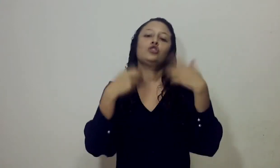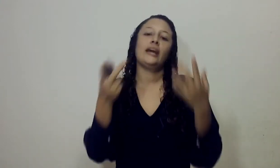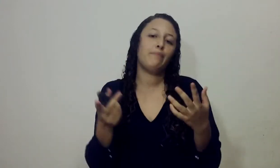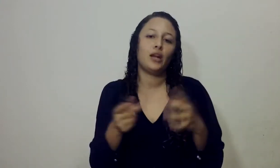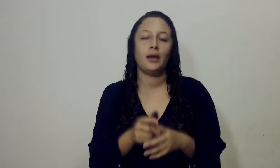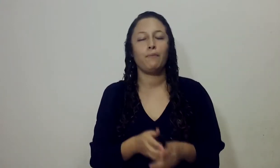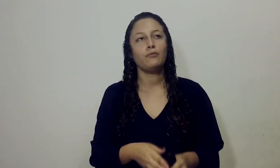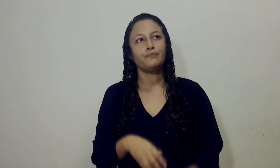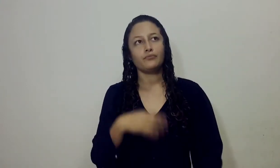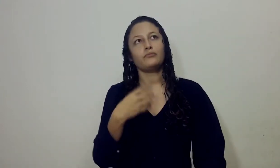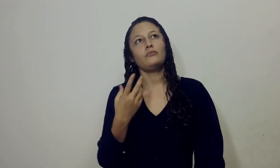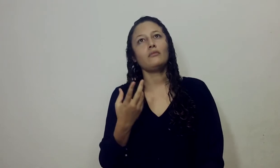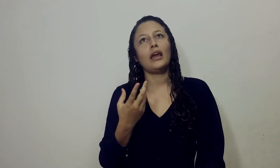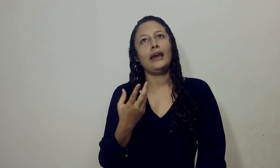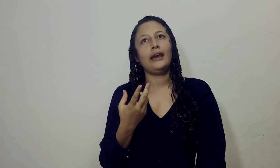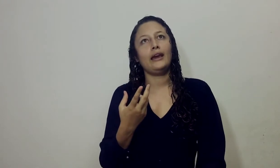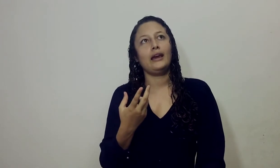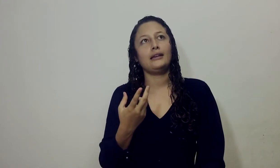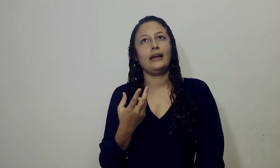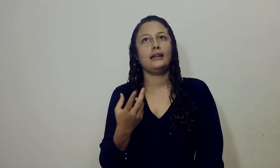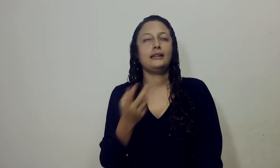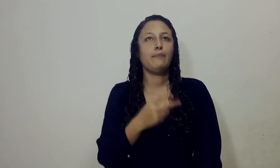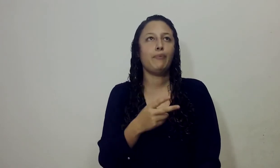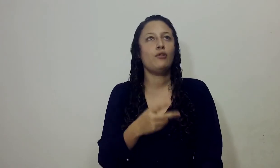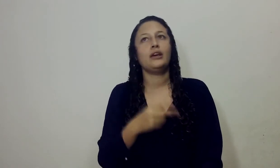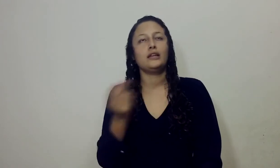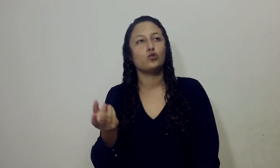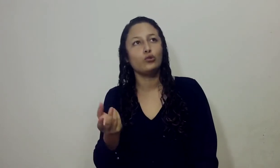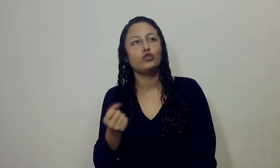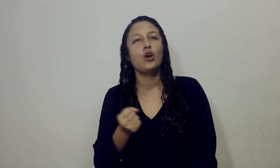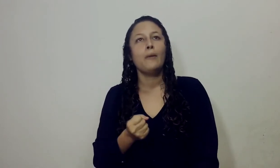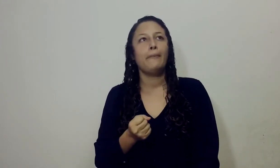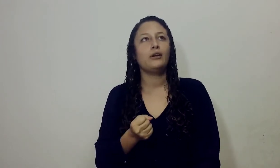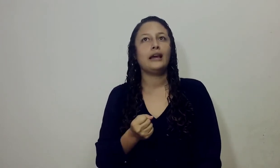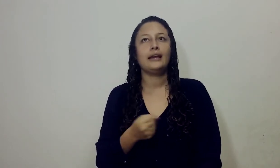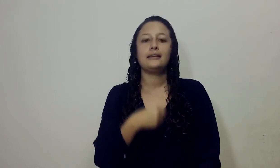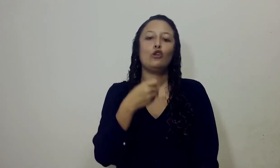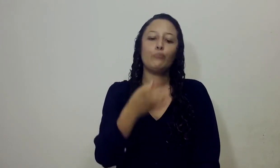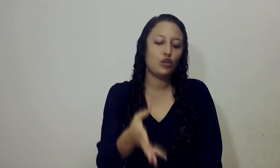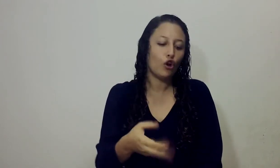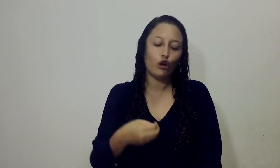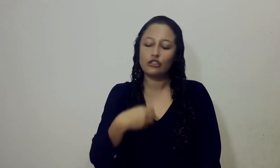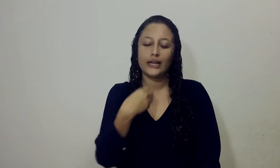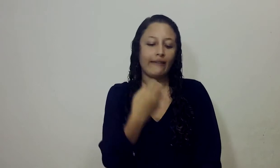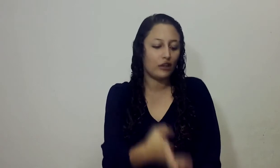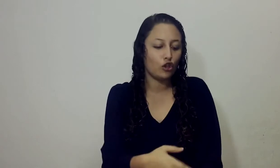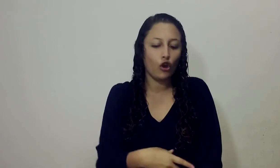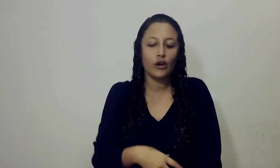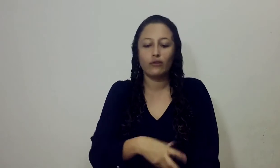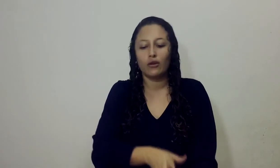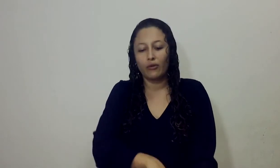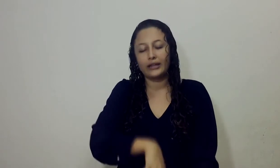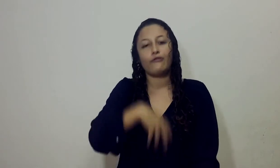José por ejemplo Era el tipo de Jesús Porque se le humilló, se le